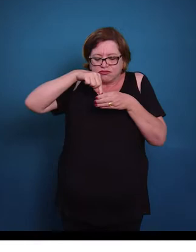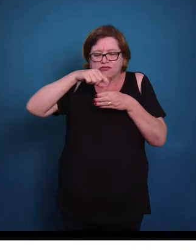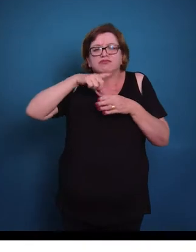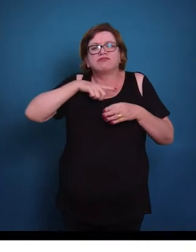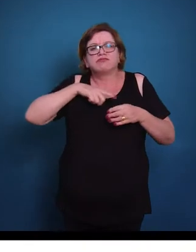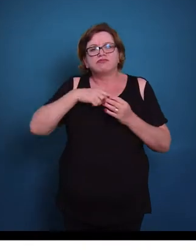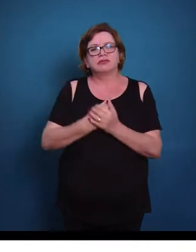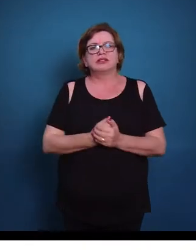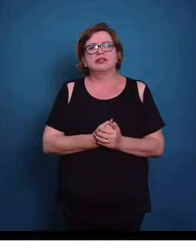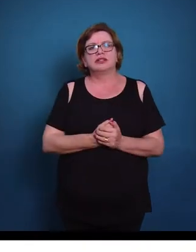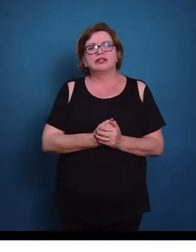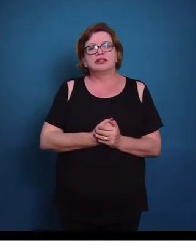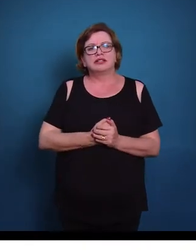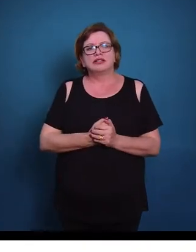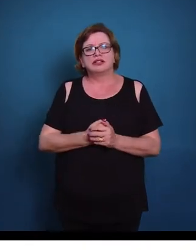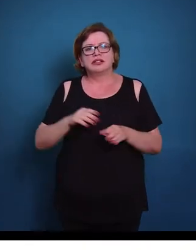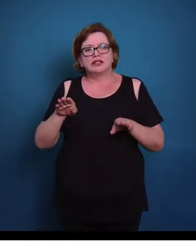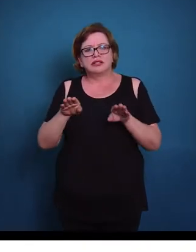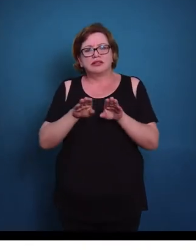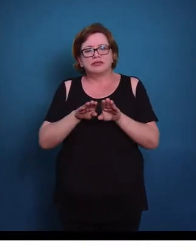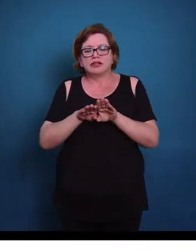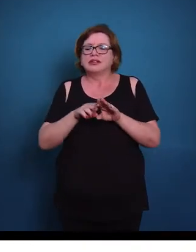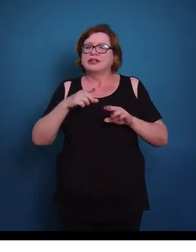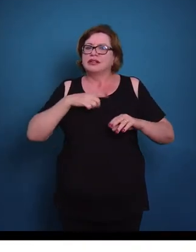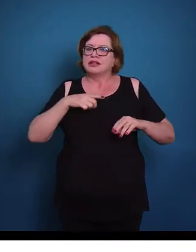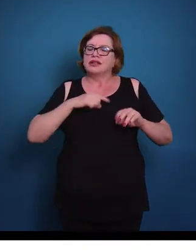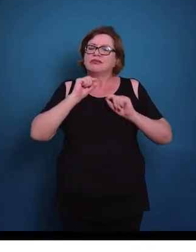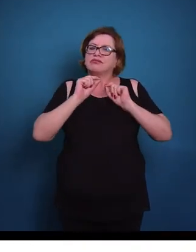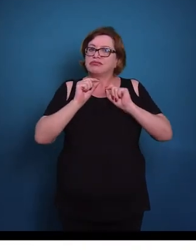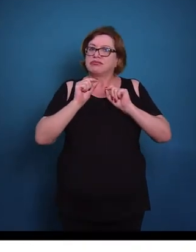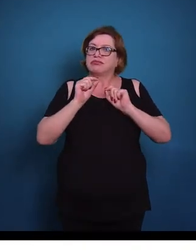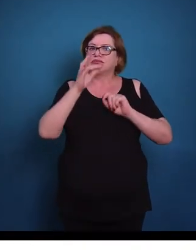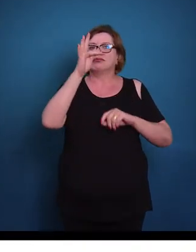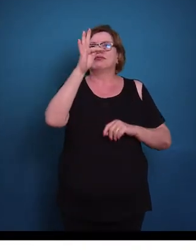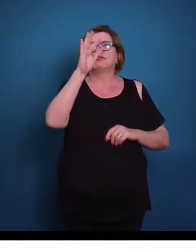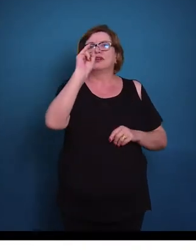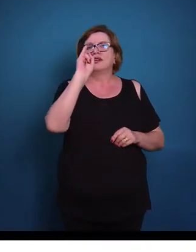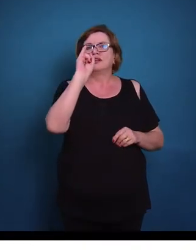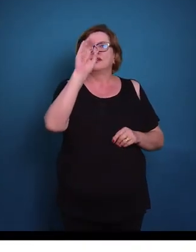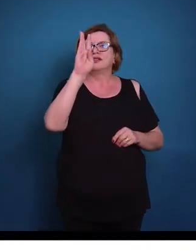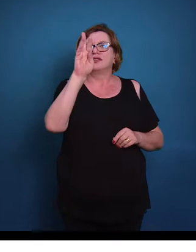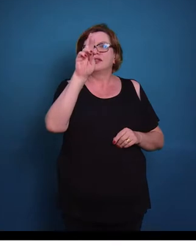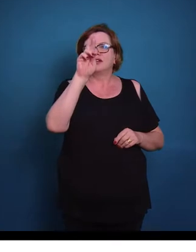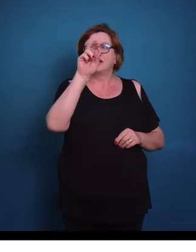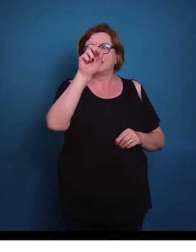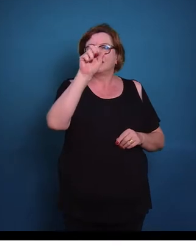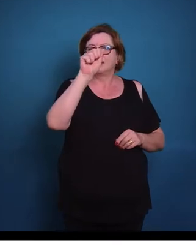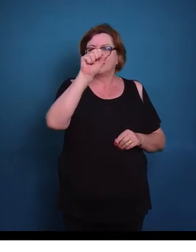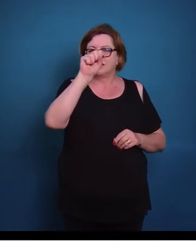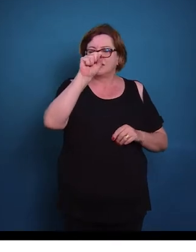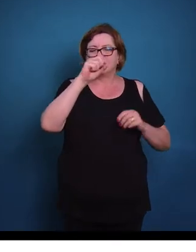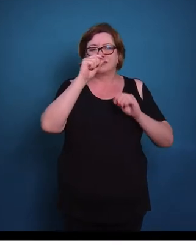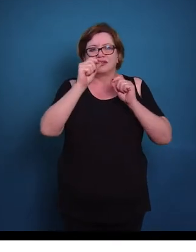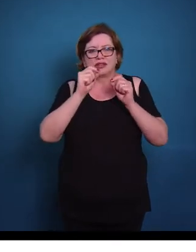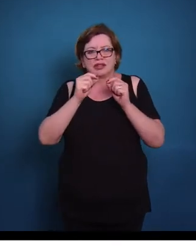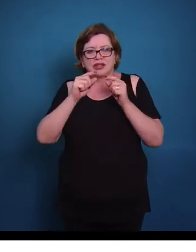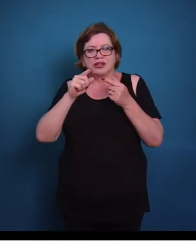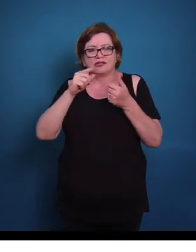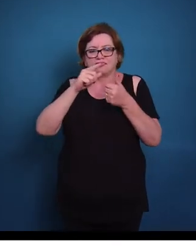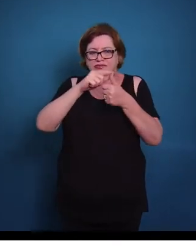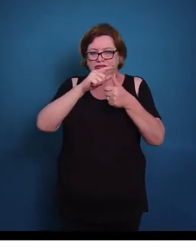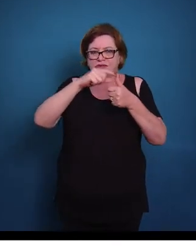E nós temos daí então as fibras, as fibras que vão dar a característica do tipo de tecido conjuntivo. Então nós temos fibras colágenas,